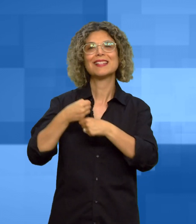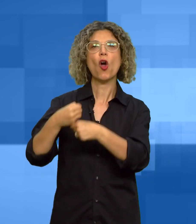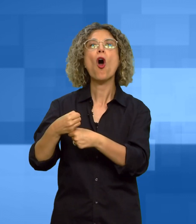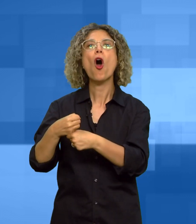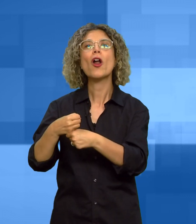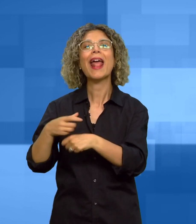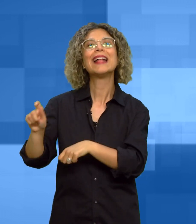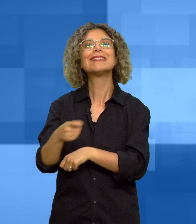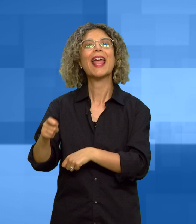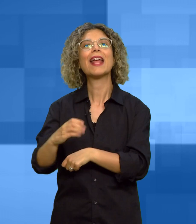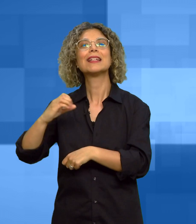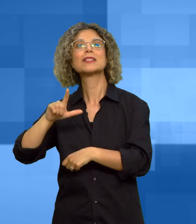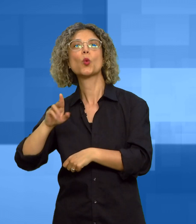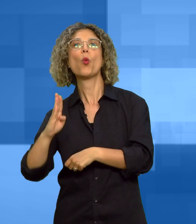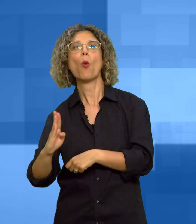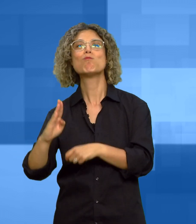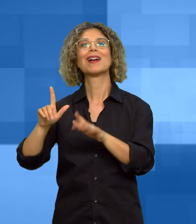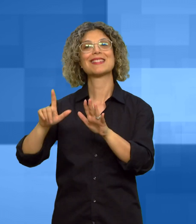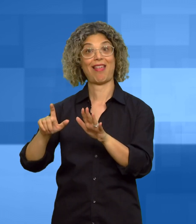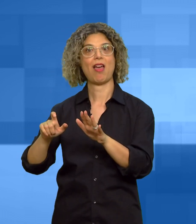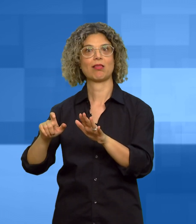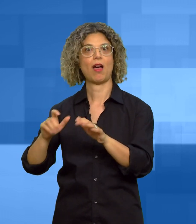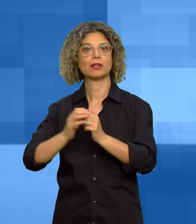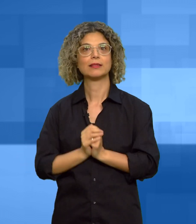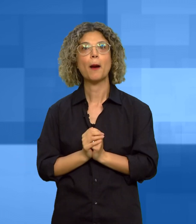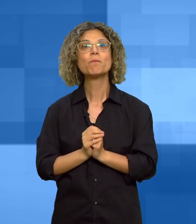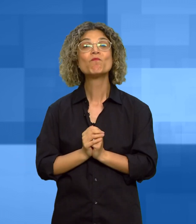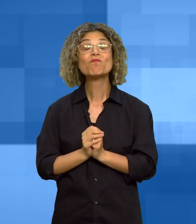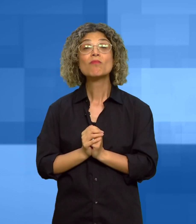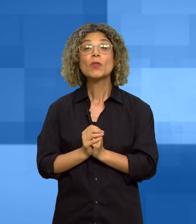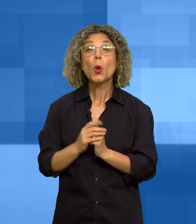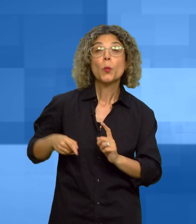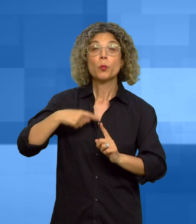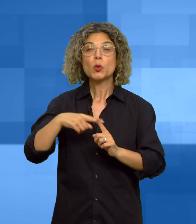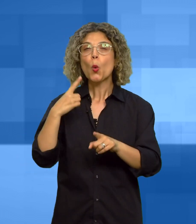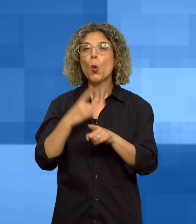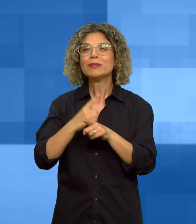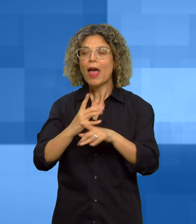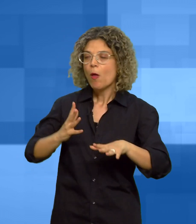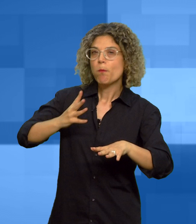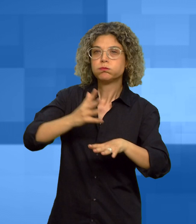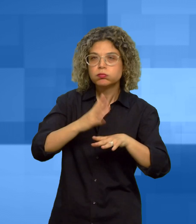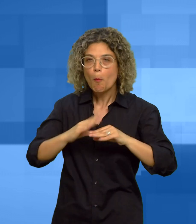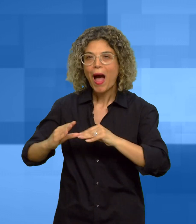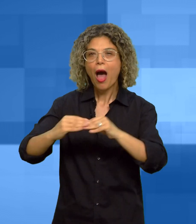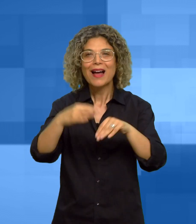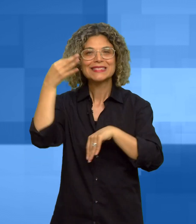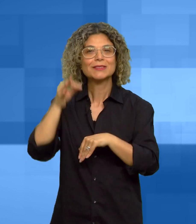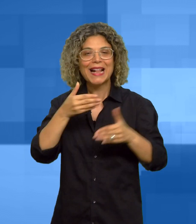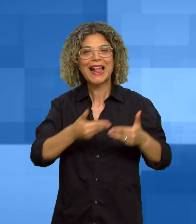70. È stato inoltre previsto un intervento di manutenzione straordinaria dei cinque campi da